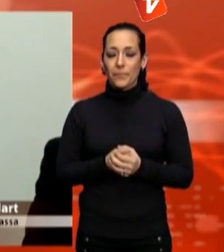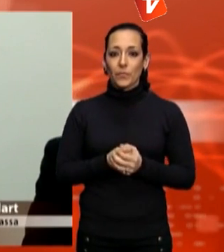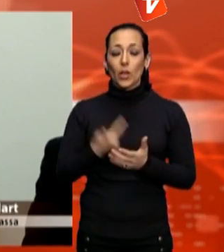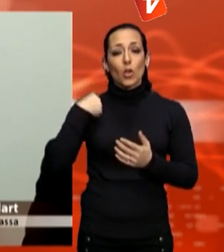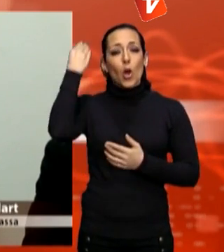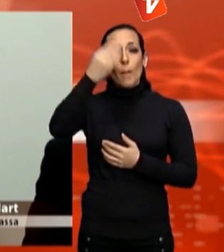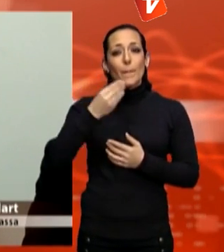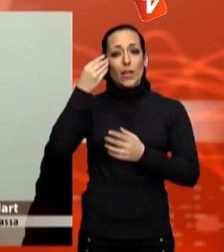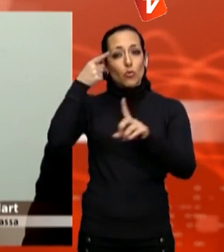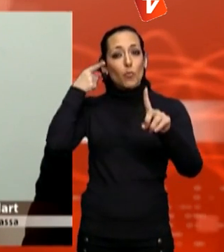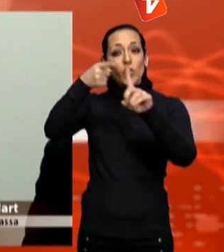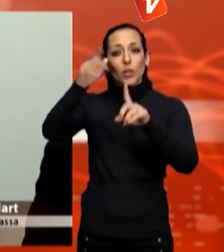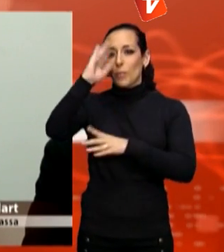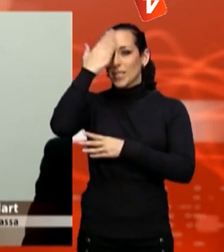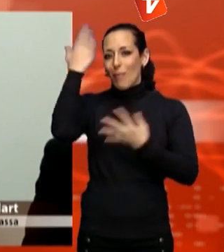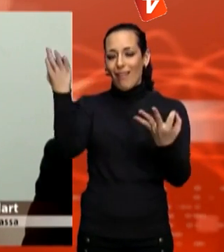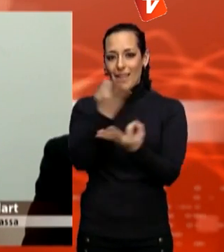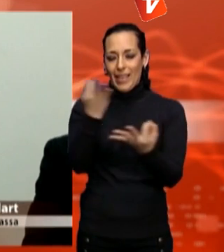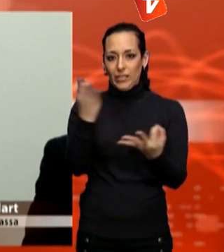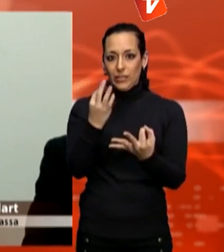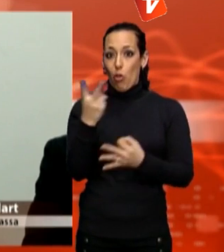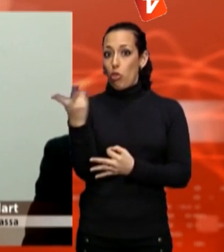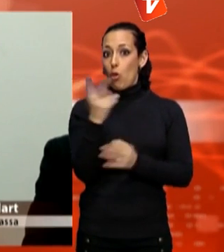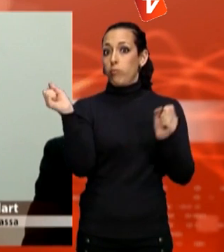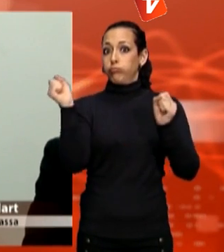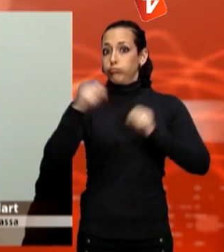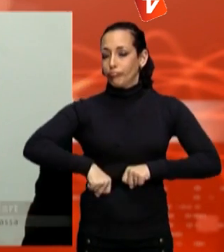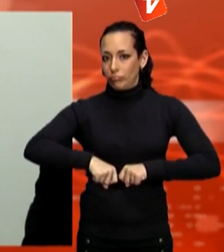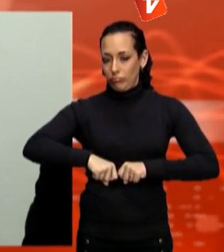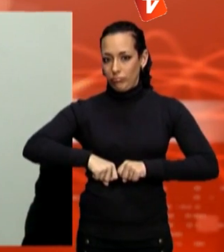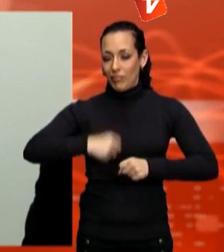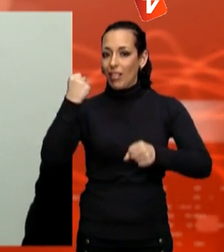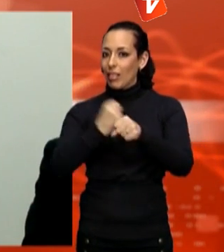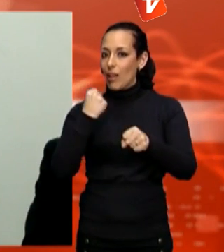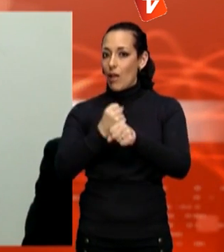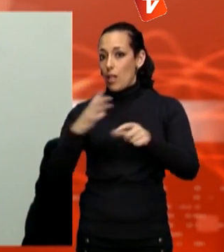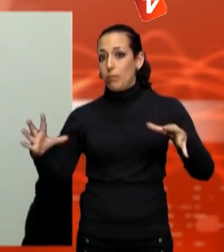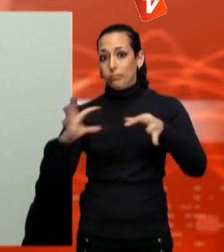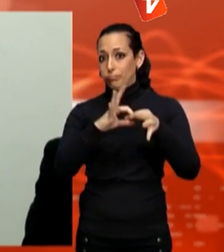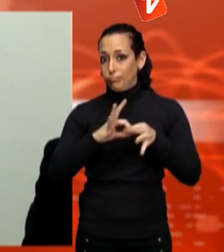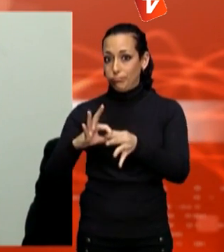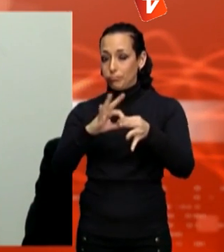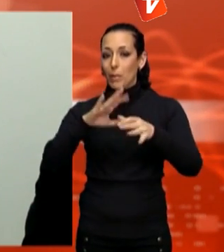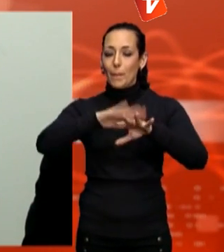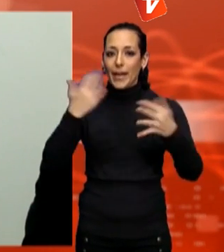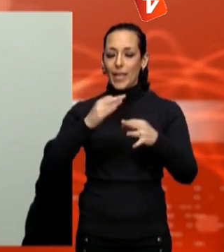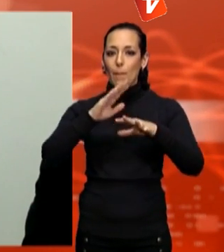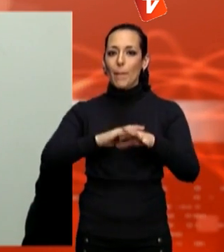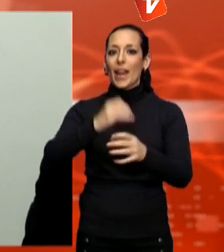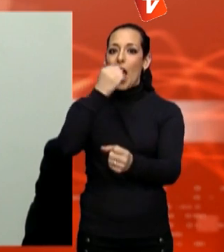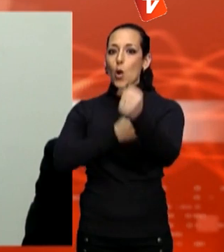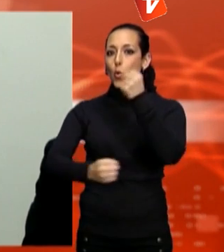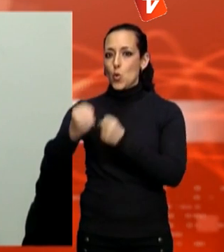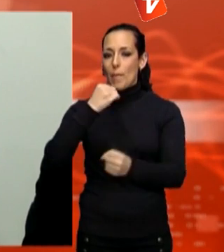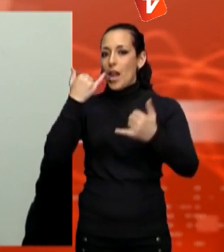és que estem d'acord en que hem de treballar junts per a la reactivació econòmica de la ciutat. Terrassa penso que és una